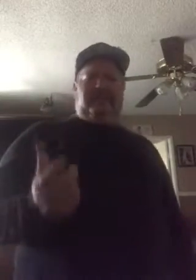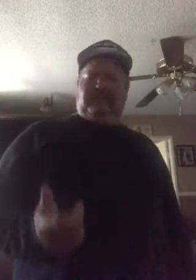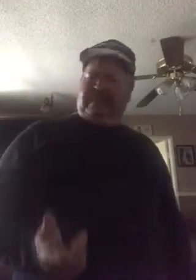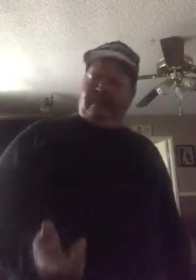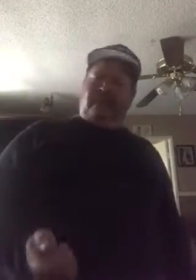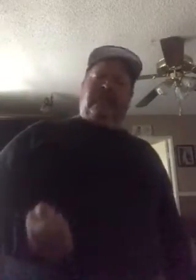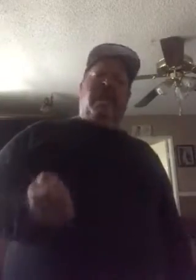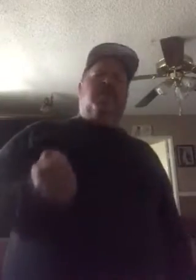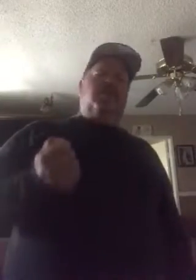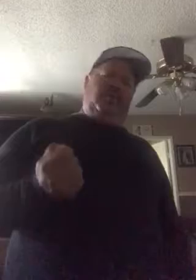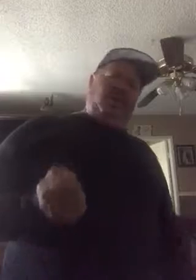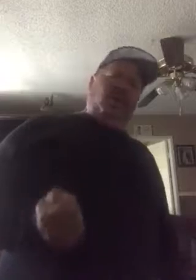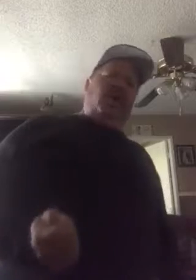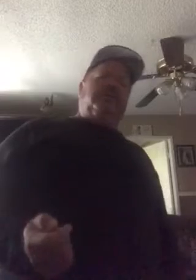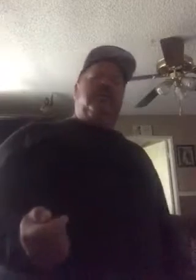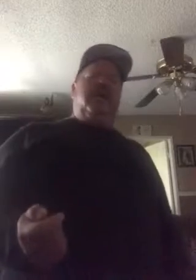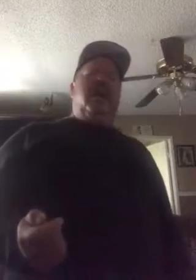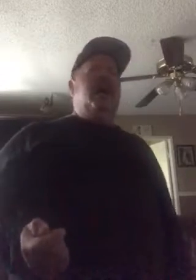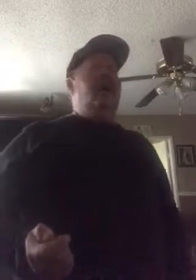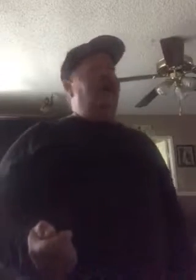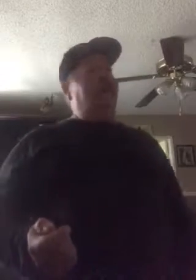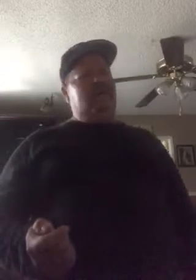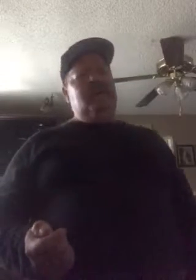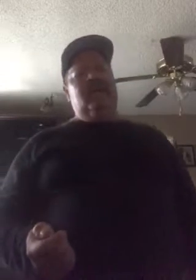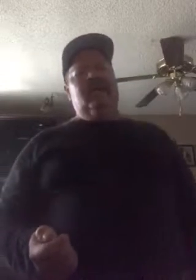se mojaron otra vez